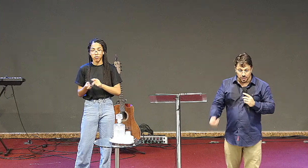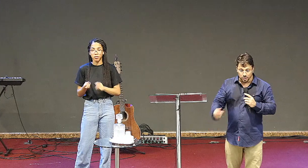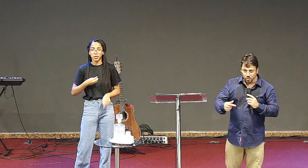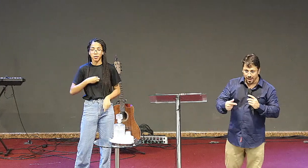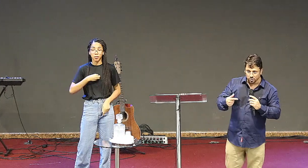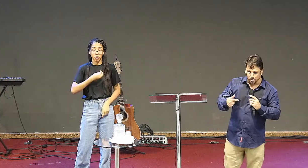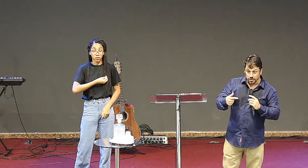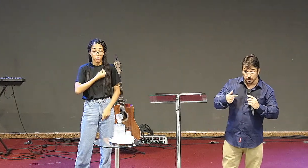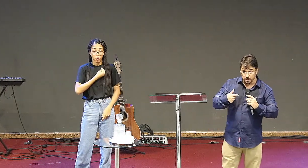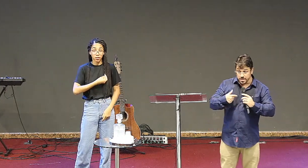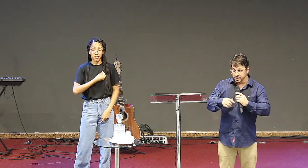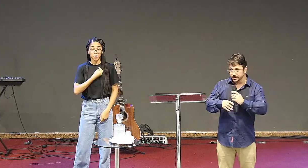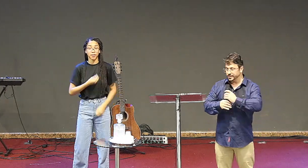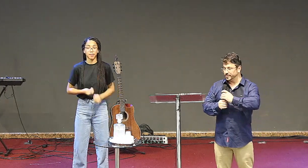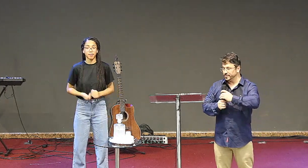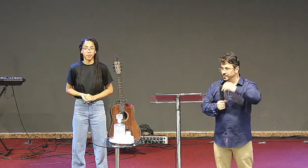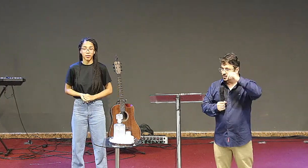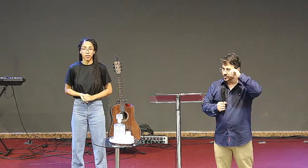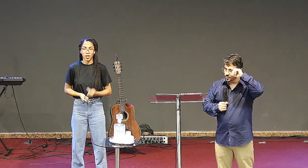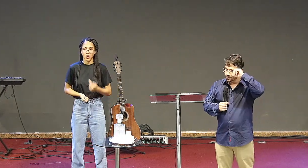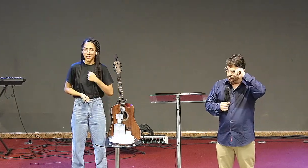isso é sobre mim